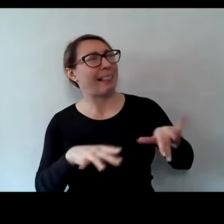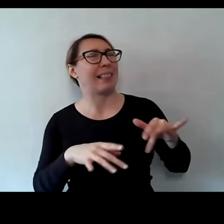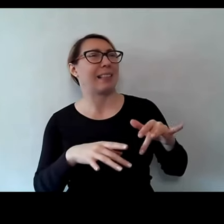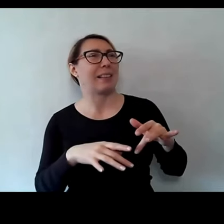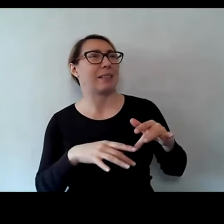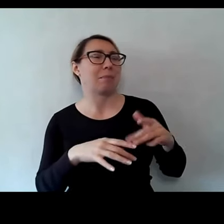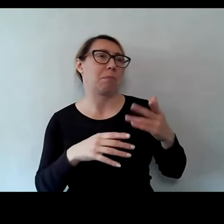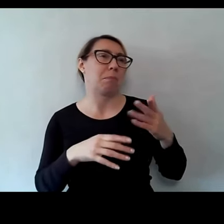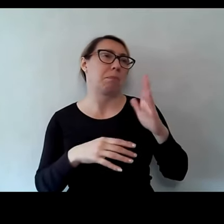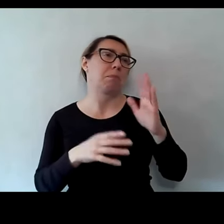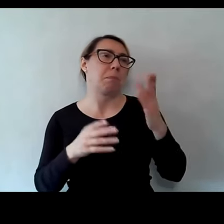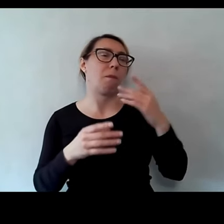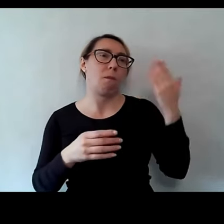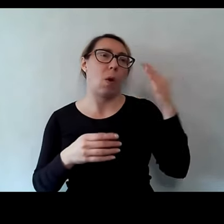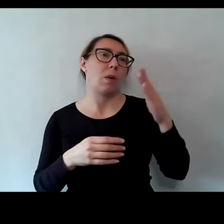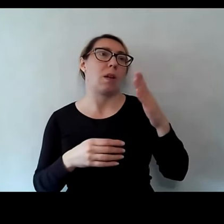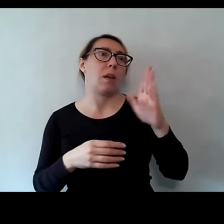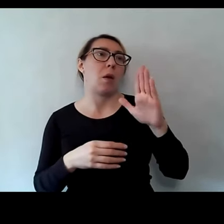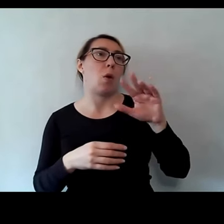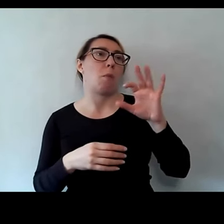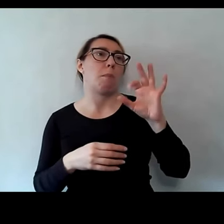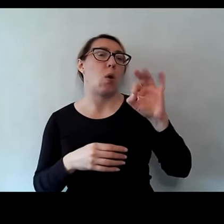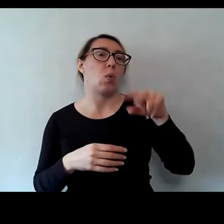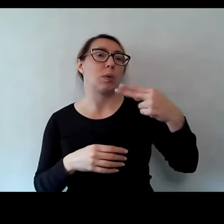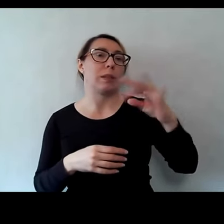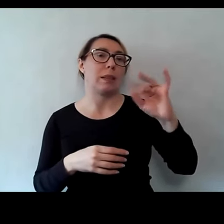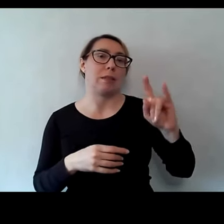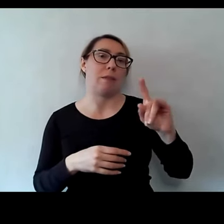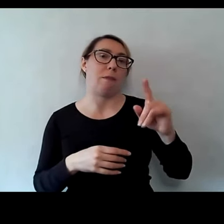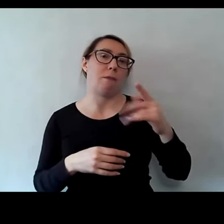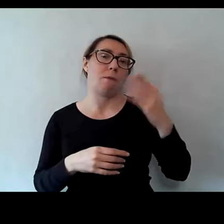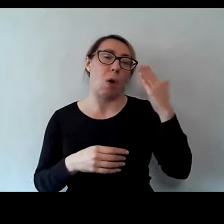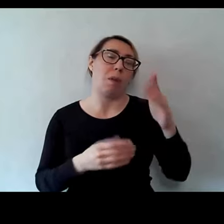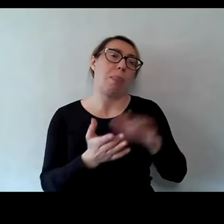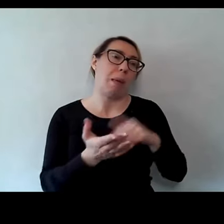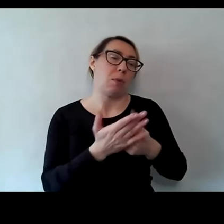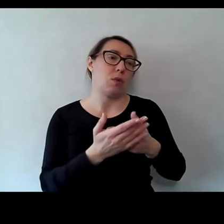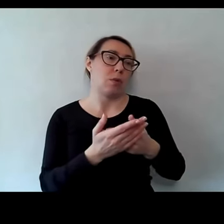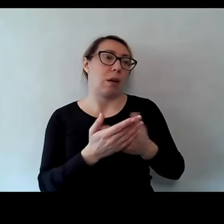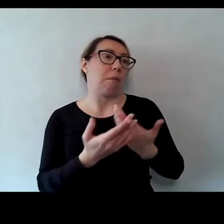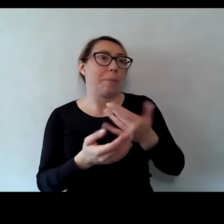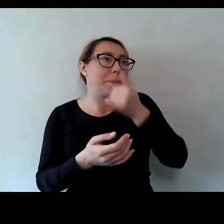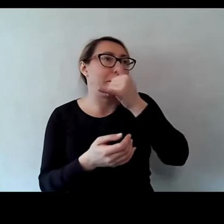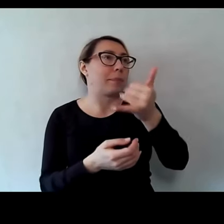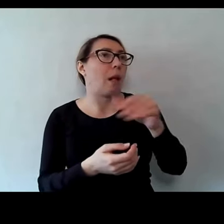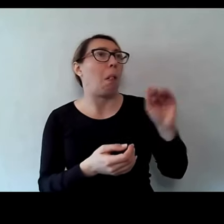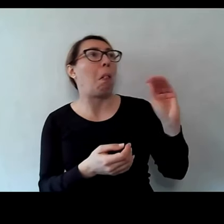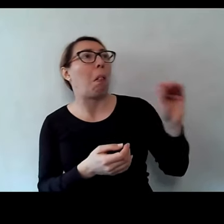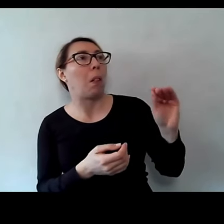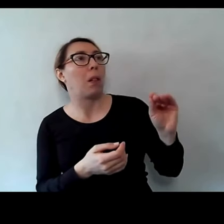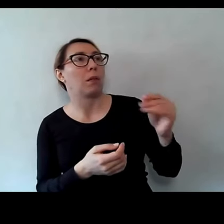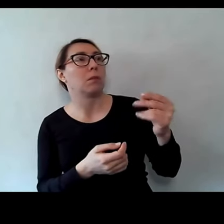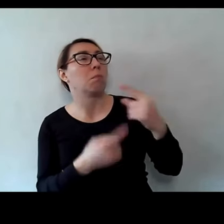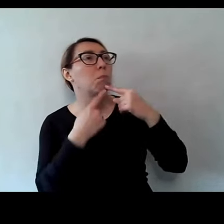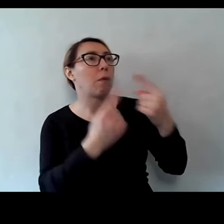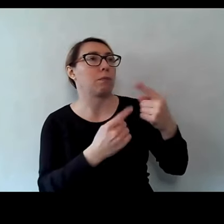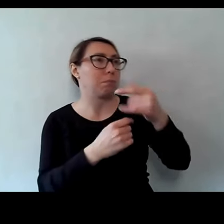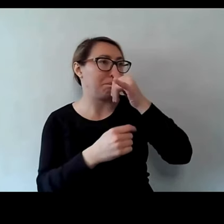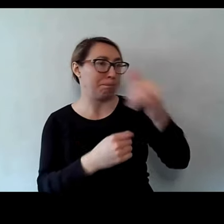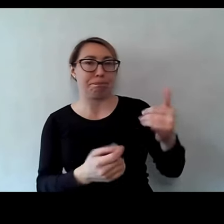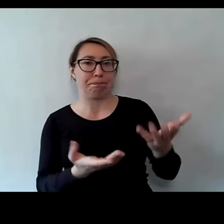może lubi banty, bo lubi kokos, prawda? I teraz dziecko nie ma tej możliwości podejścia i powiedzenia,